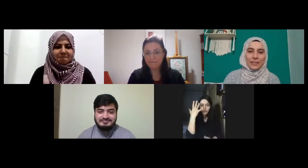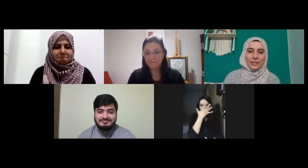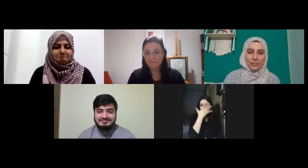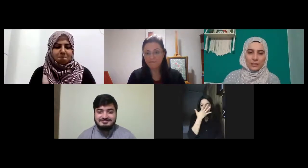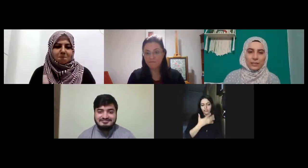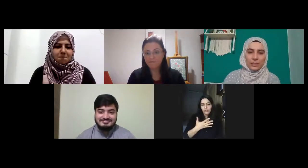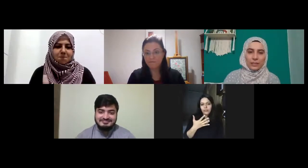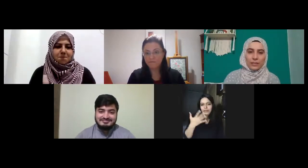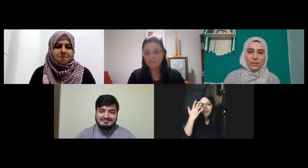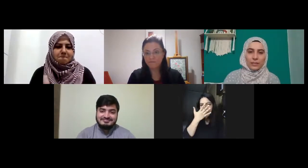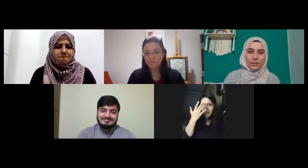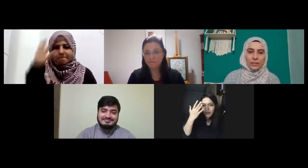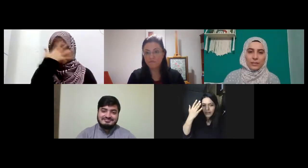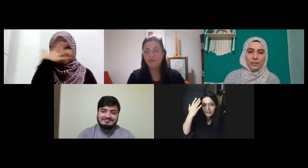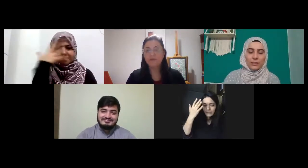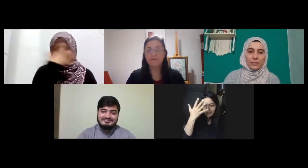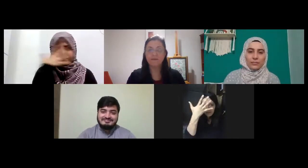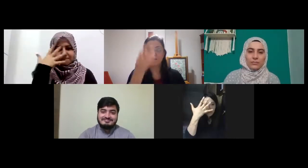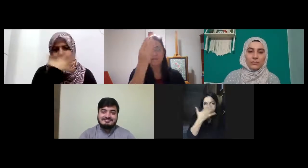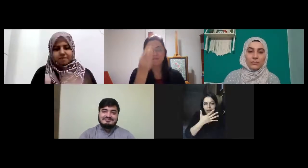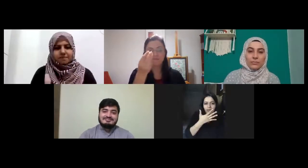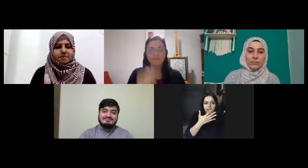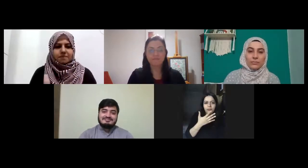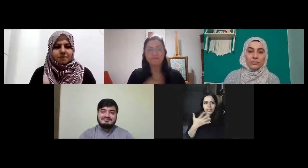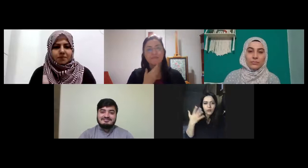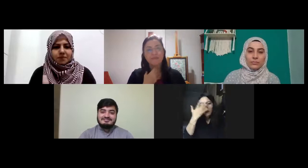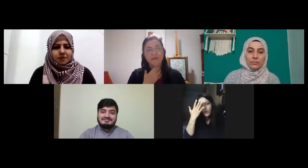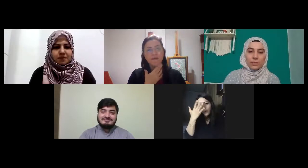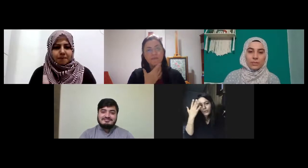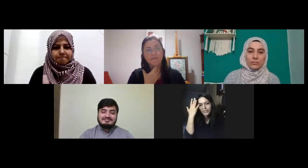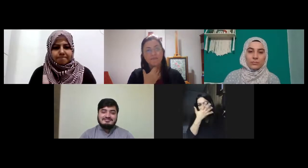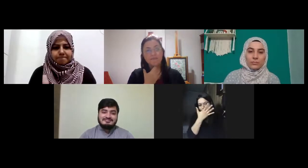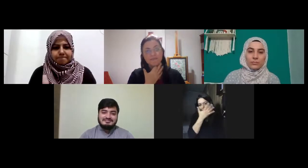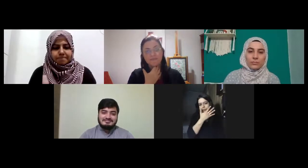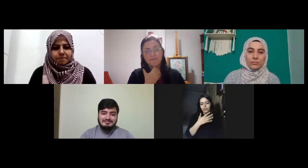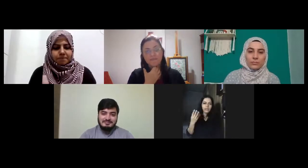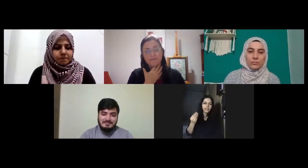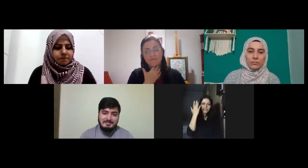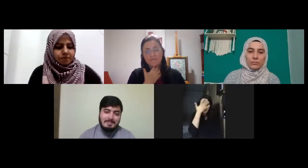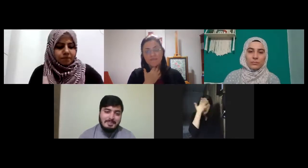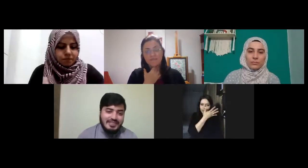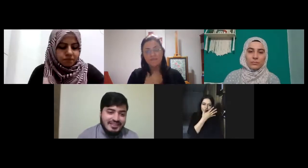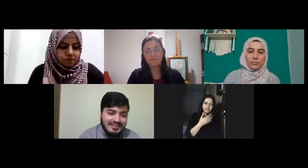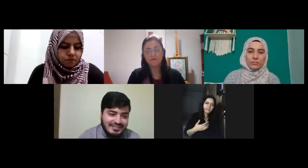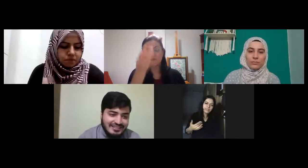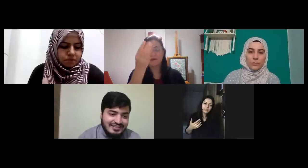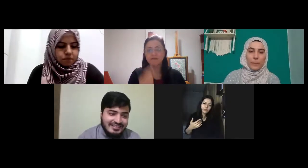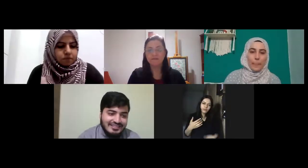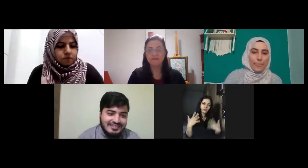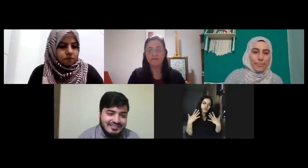geceye kalıyor biraz gece karanlık tek başına karanlık anlamına geliyor ya daha koyuyor geceye anlamına geliyor iyi geceler olabilir şu